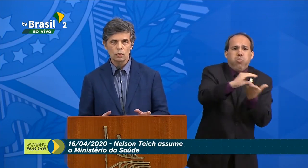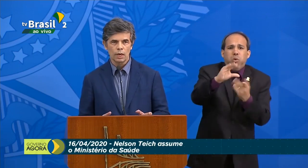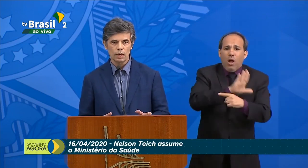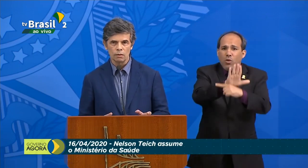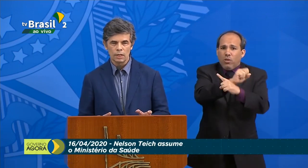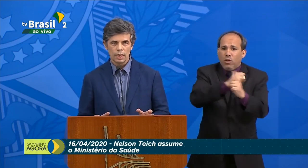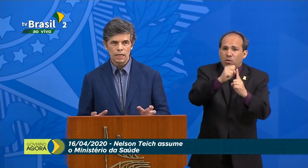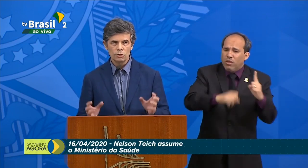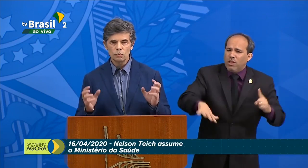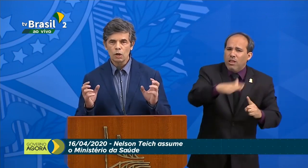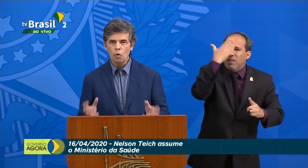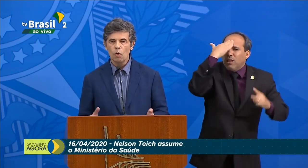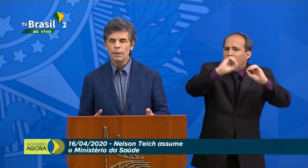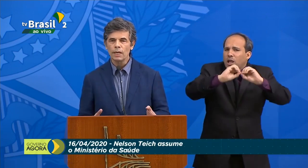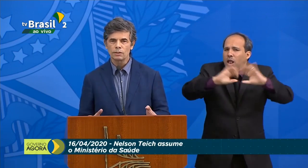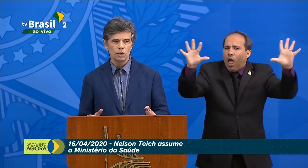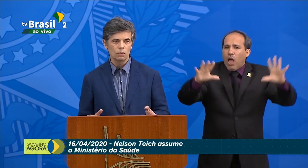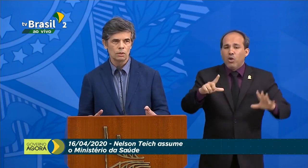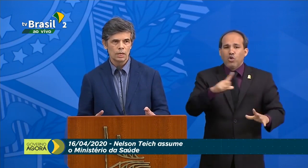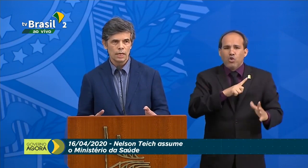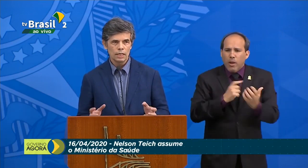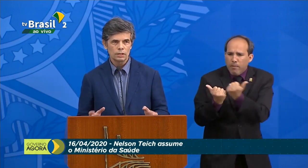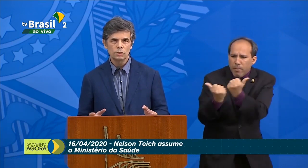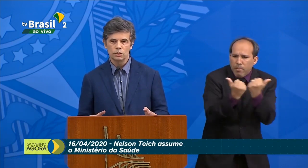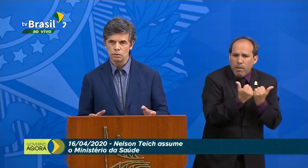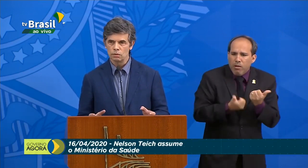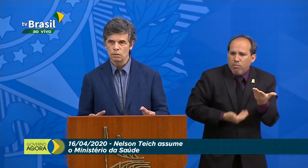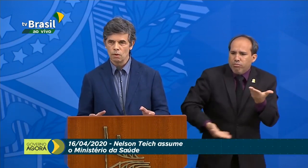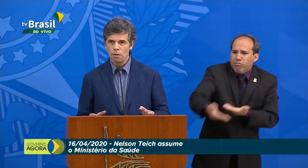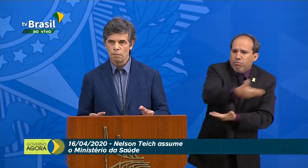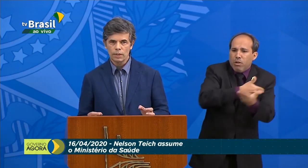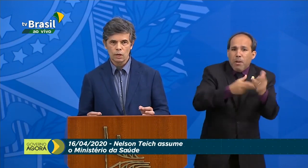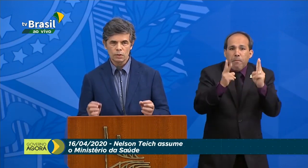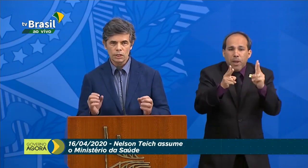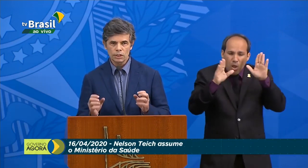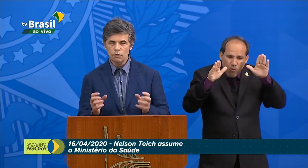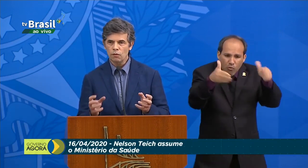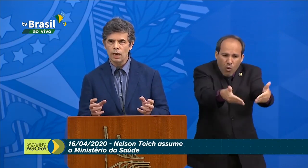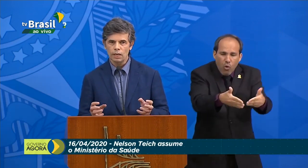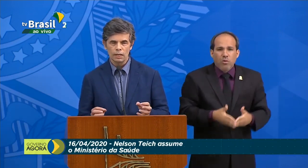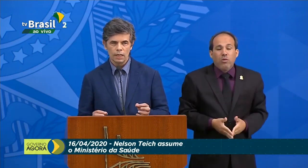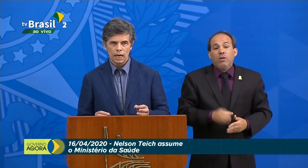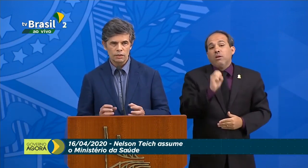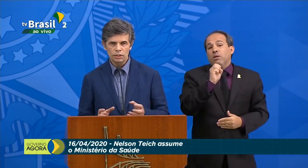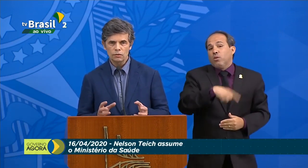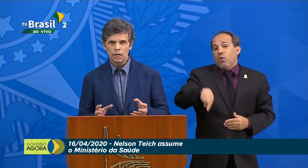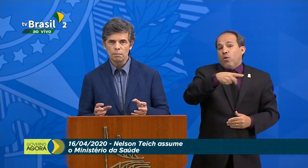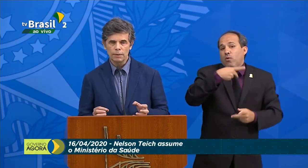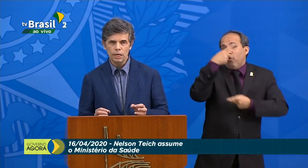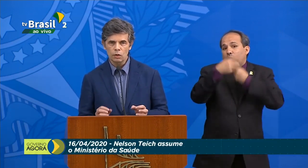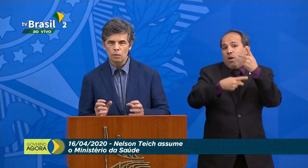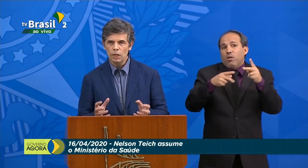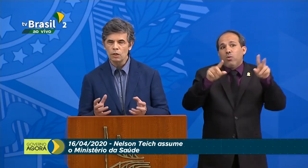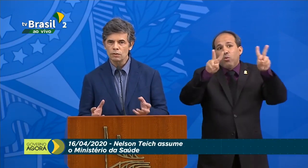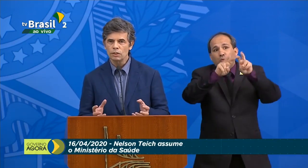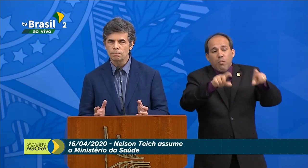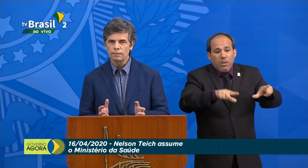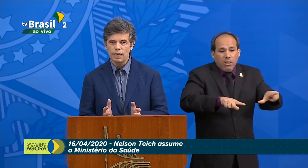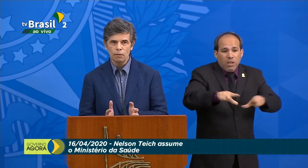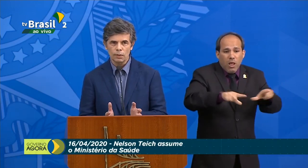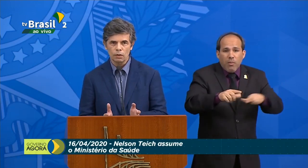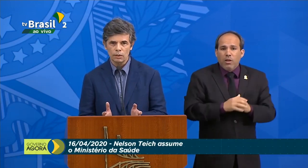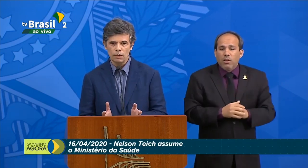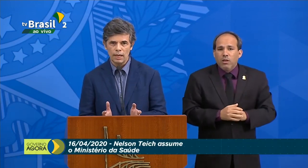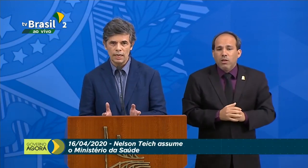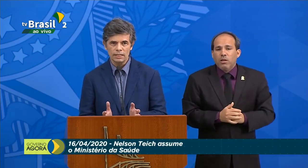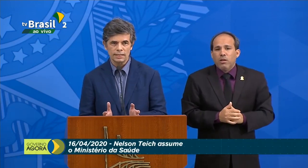Então, isso tem que ficar muito claro. Existe uma cooperação nesse sentido, porque quando a gente fala, às vezes a fala em emprego, e o emprego, às